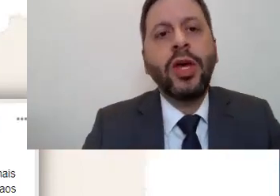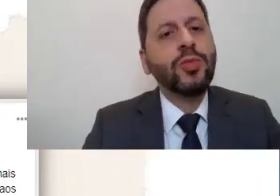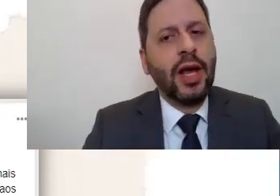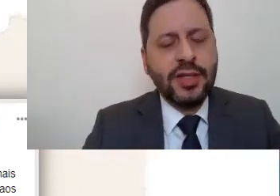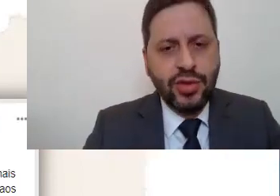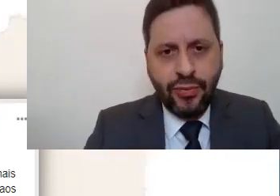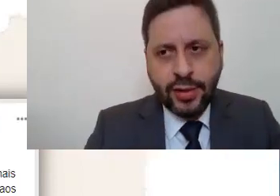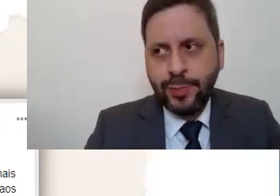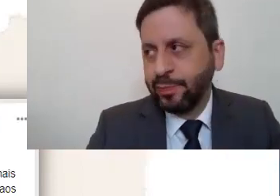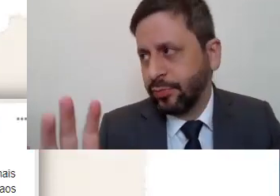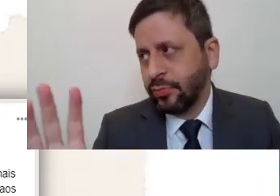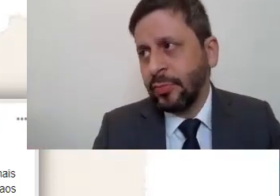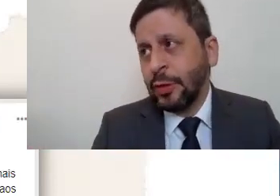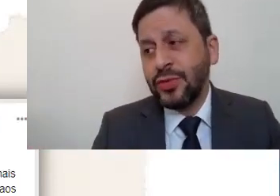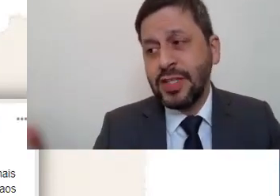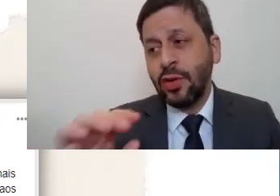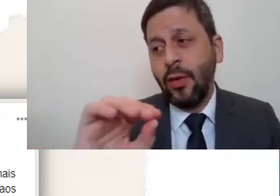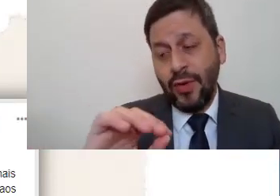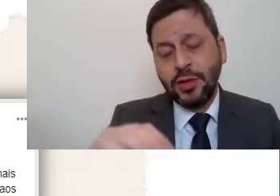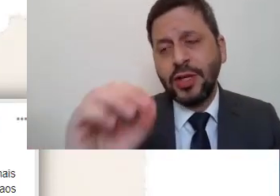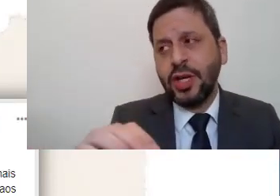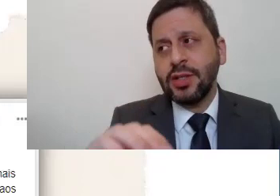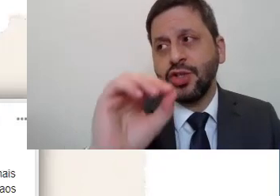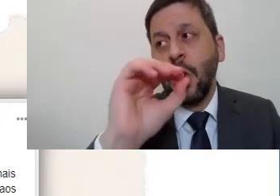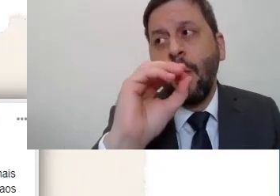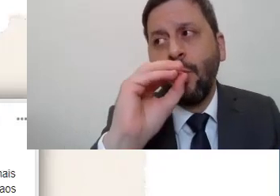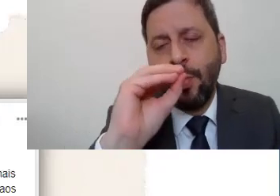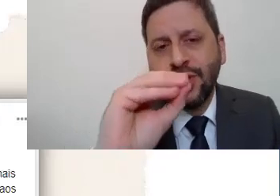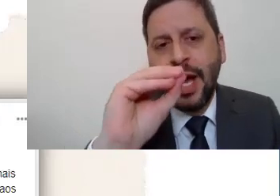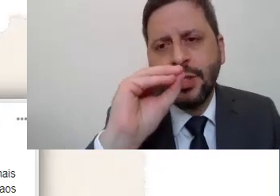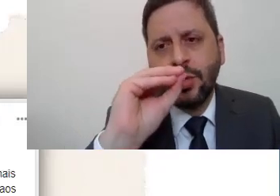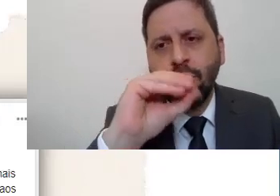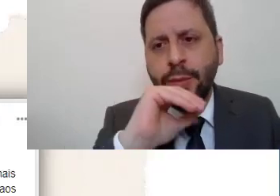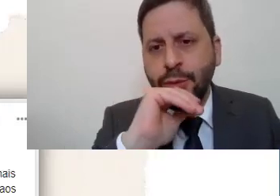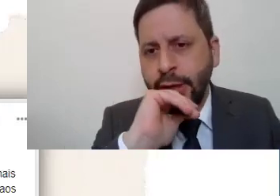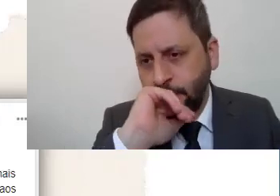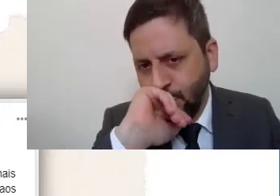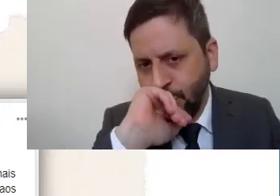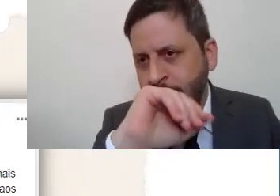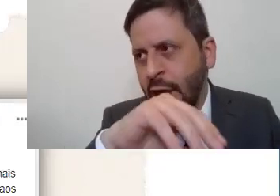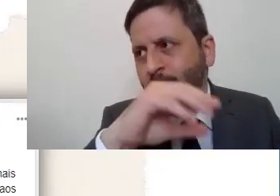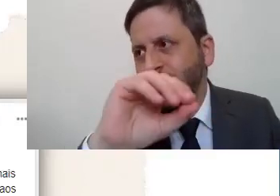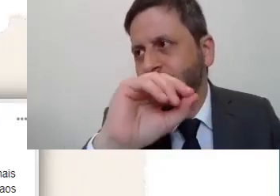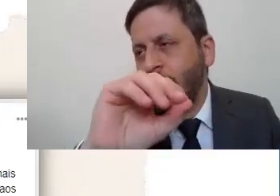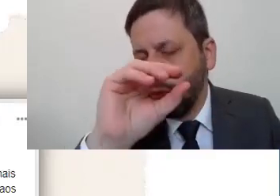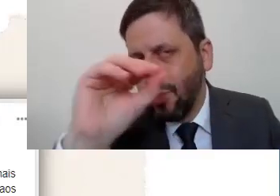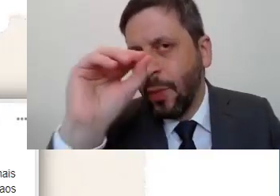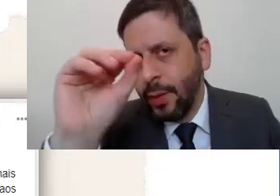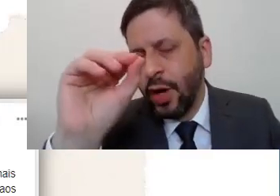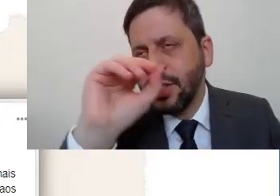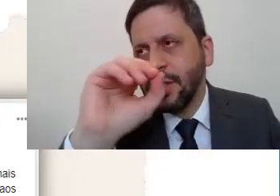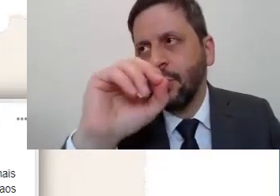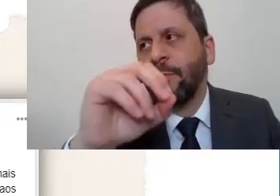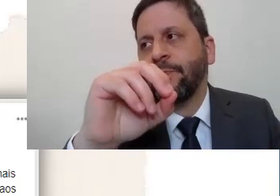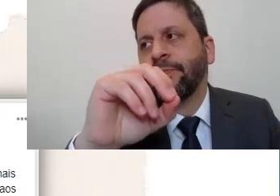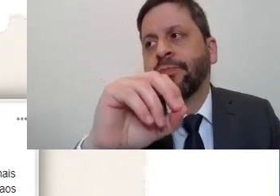com íntima relação de afeto, nós fazendo pesquisas por postagens com nome de mãe, com o